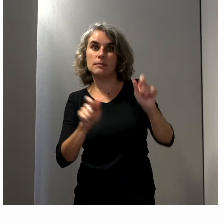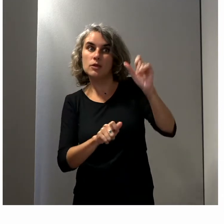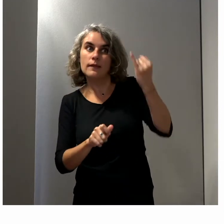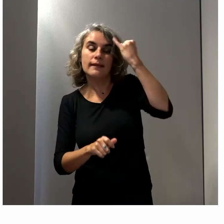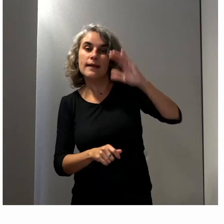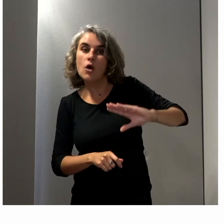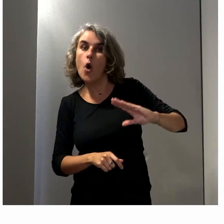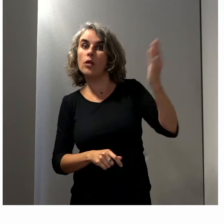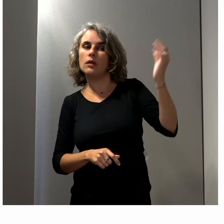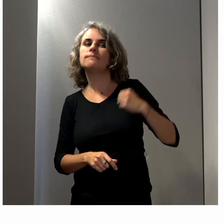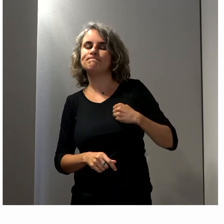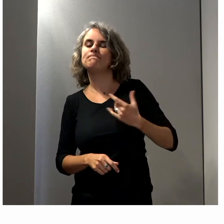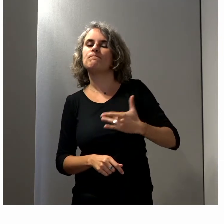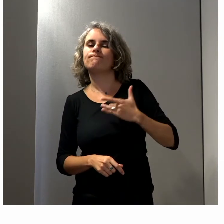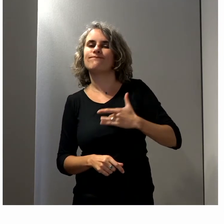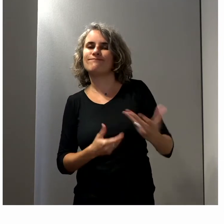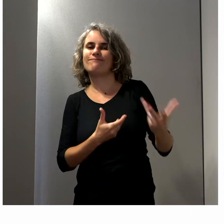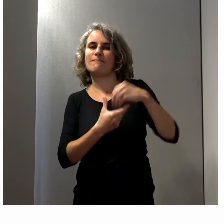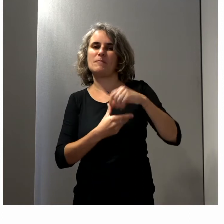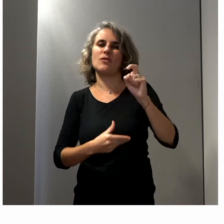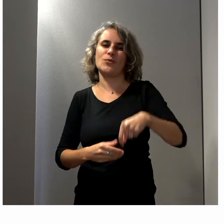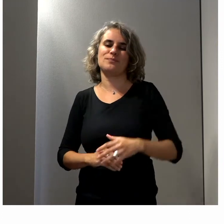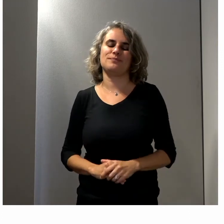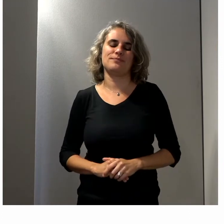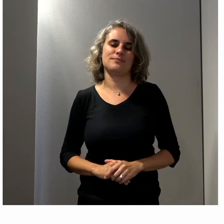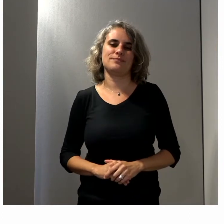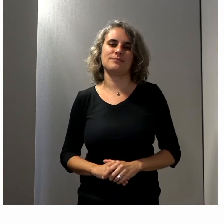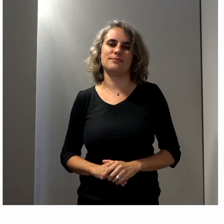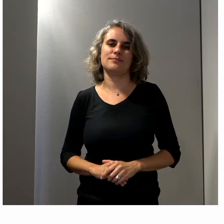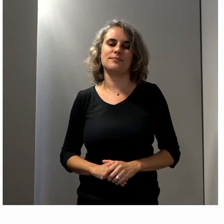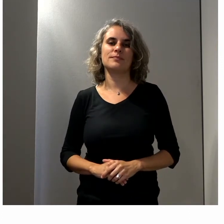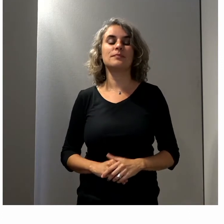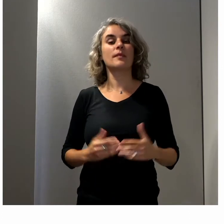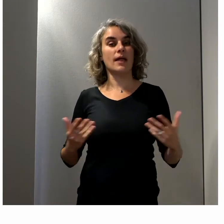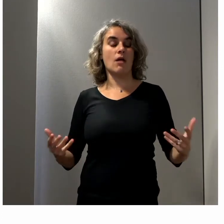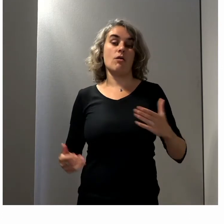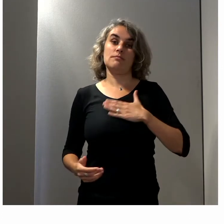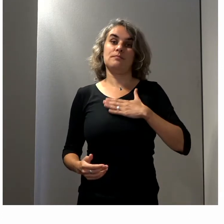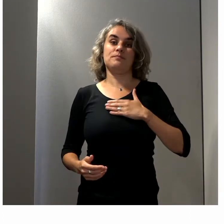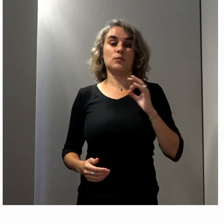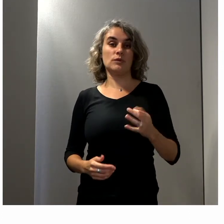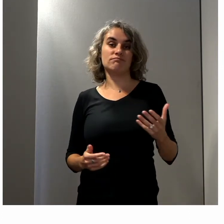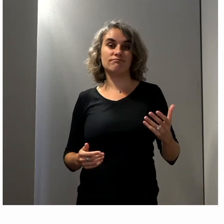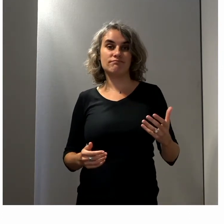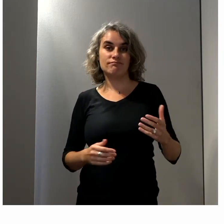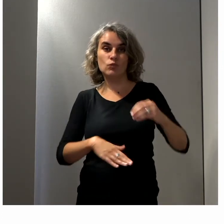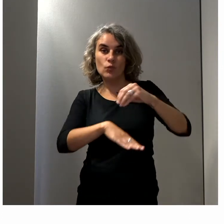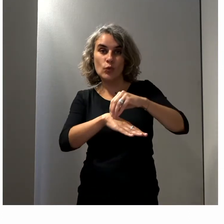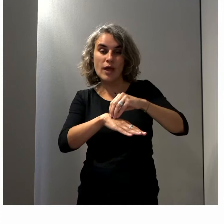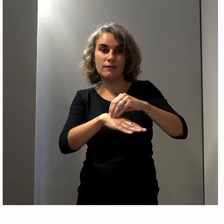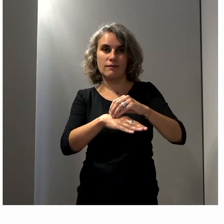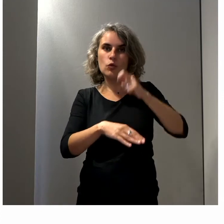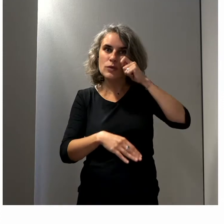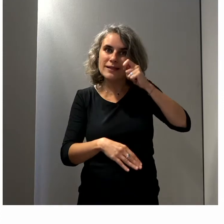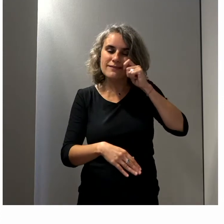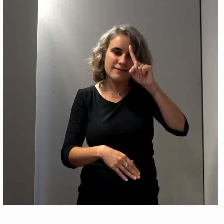idées très différentes des nôtres. Alors, c'est quelque chose que je porte particulièrement ce conseil consultatif parce